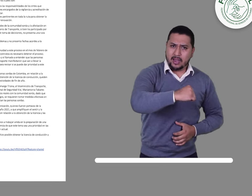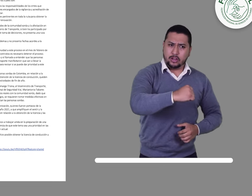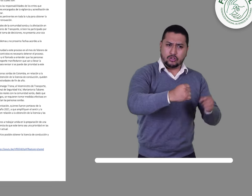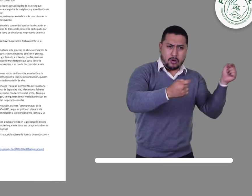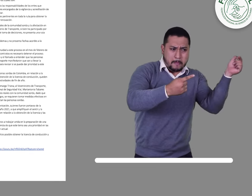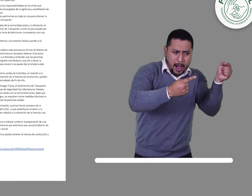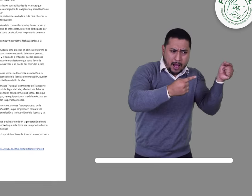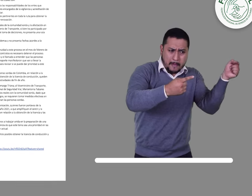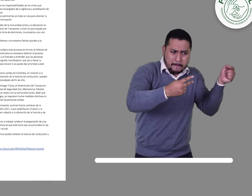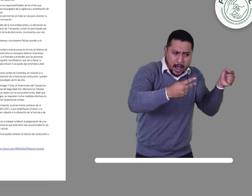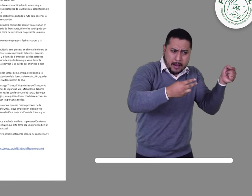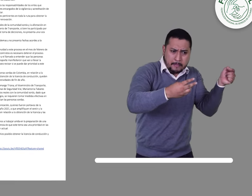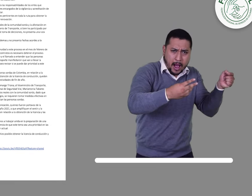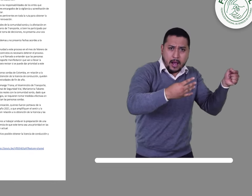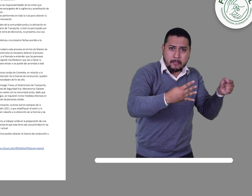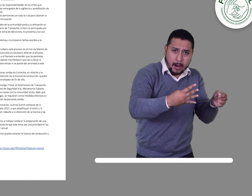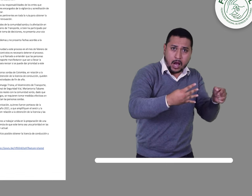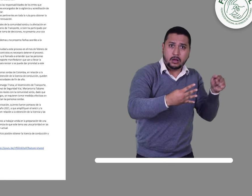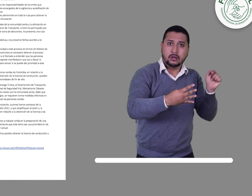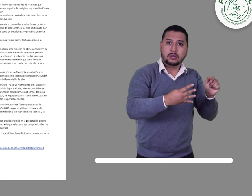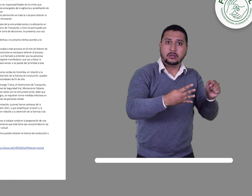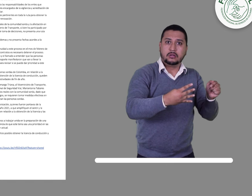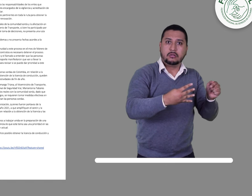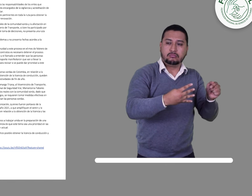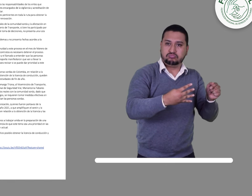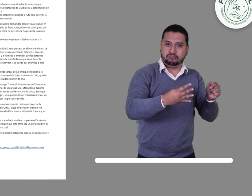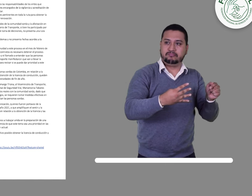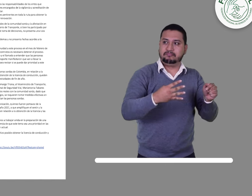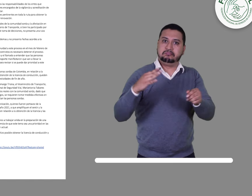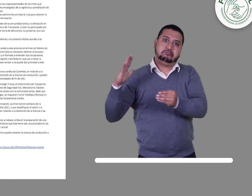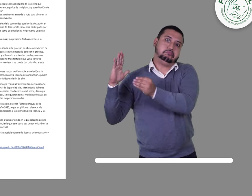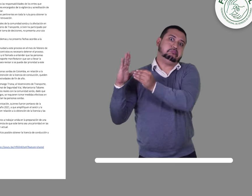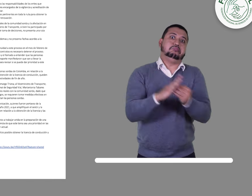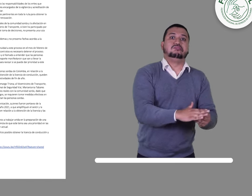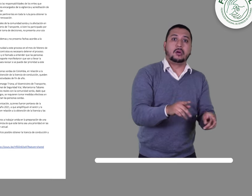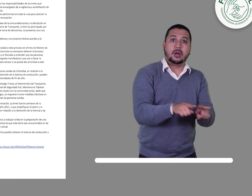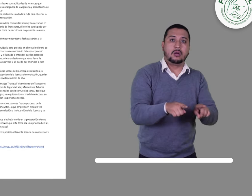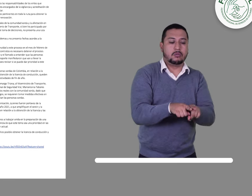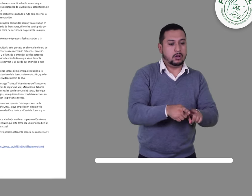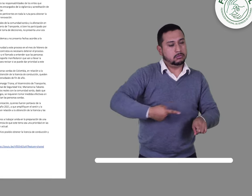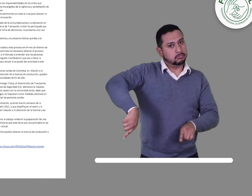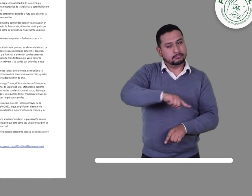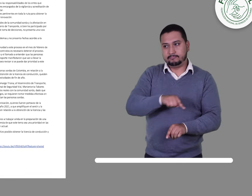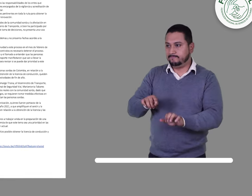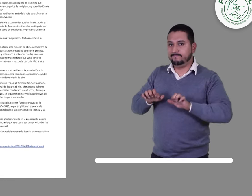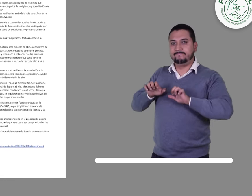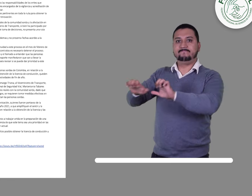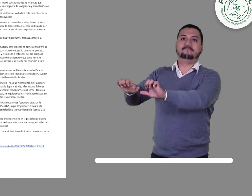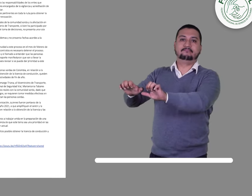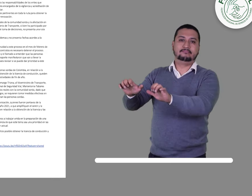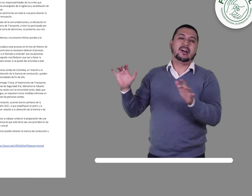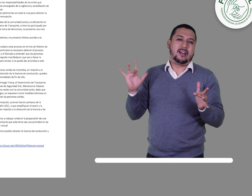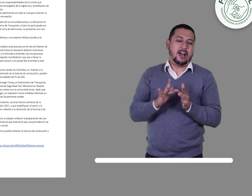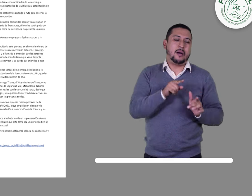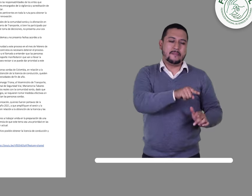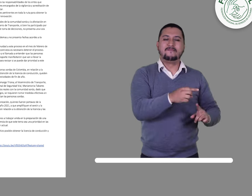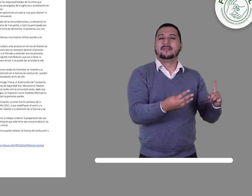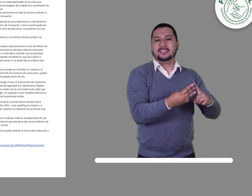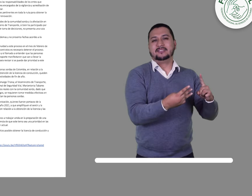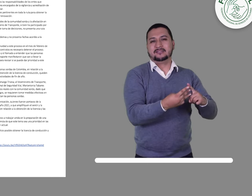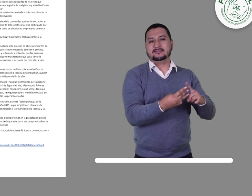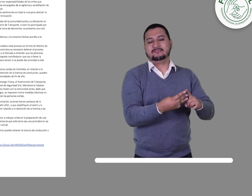movilidad y todos aquellos derivados de la obtención de la licencia de conducción queden a expensas de procesos